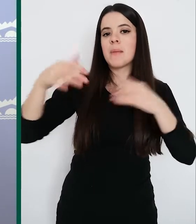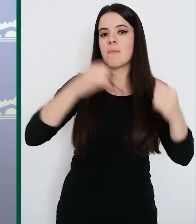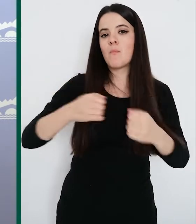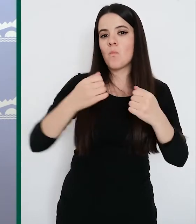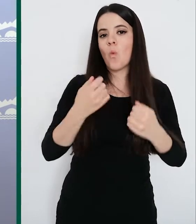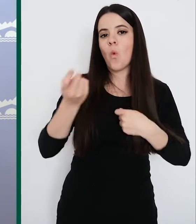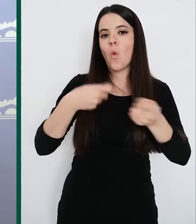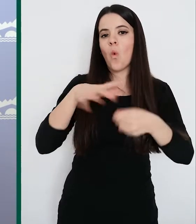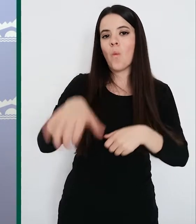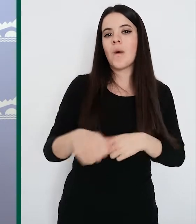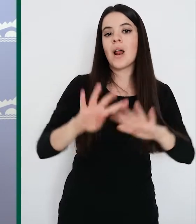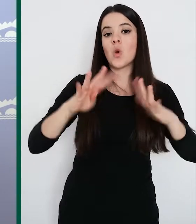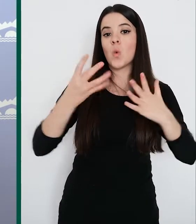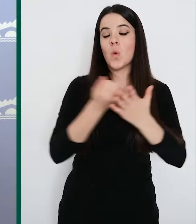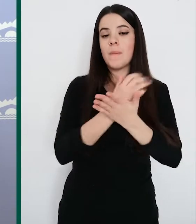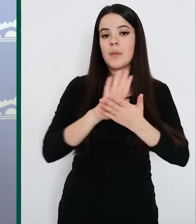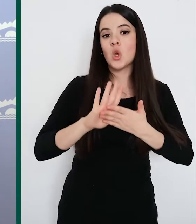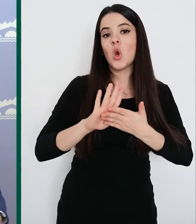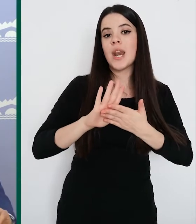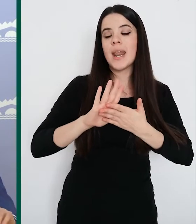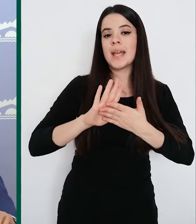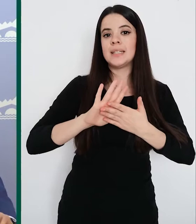de 9.032.082 euros.